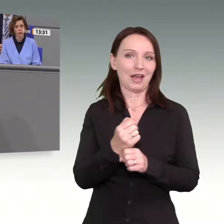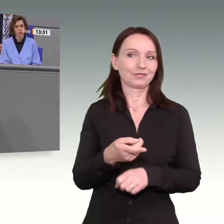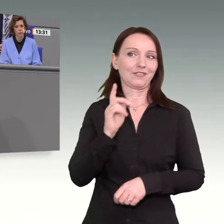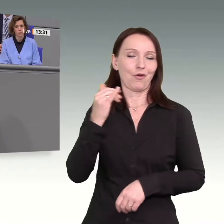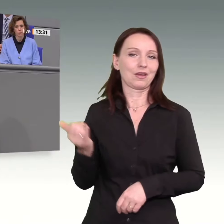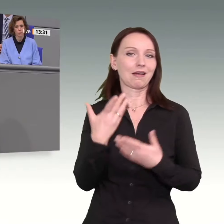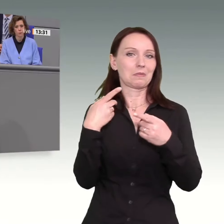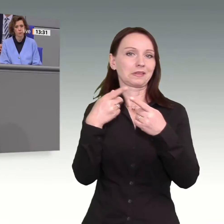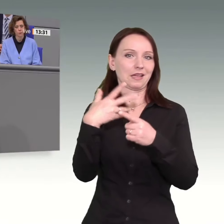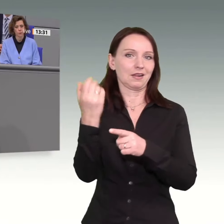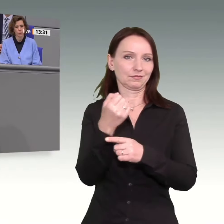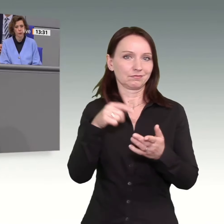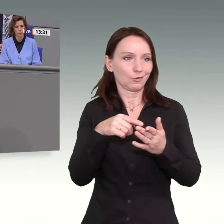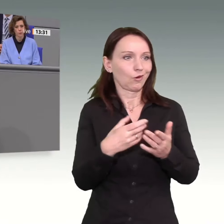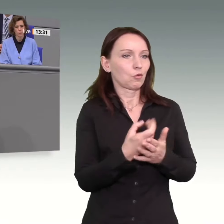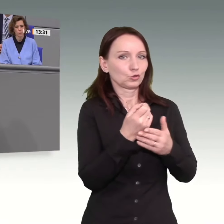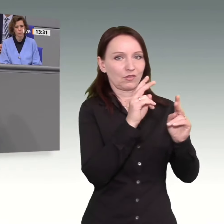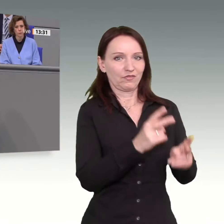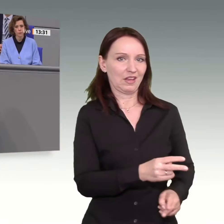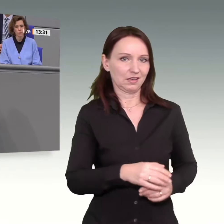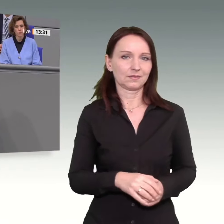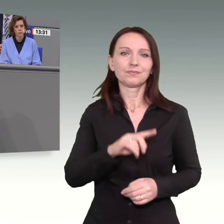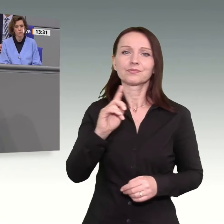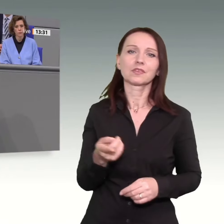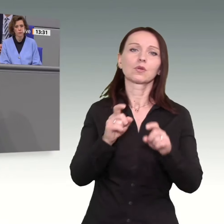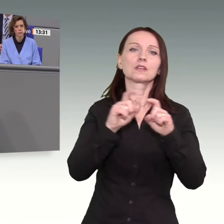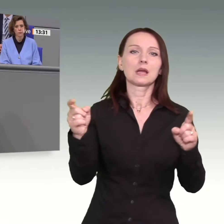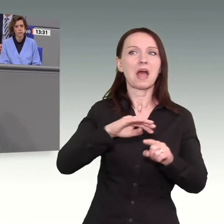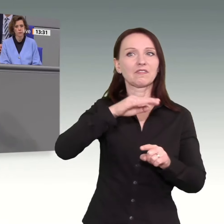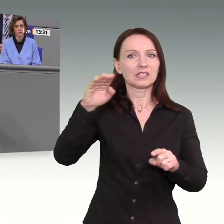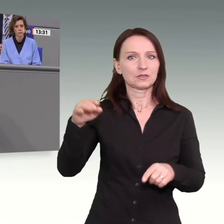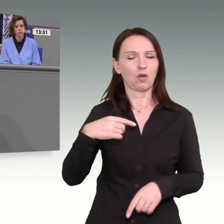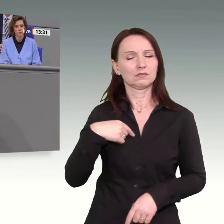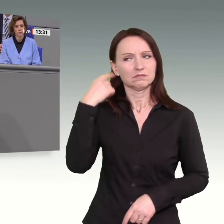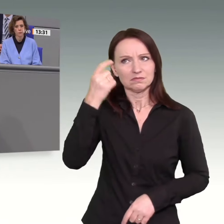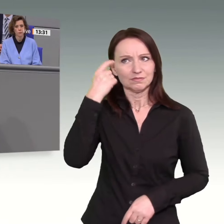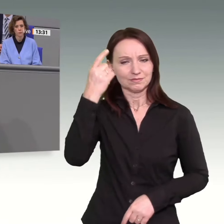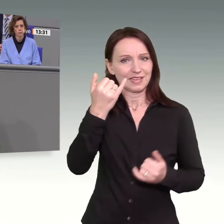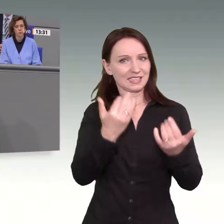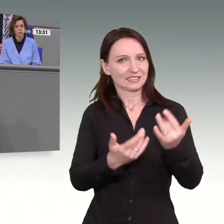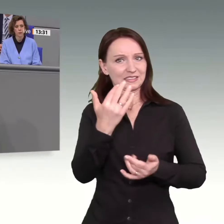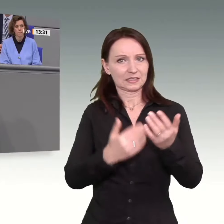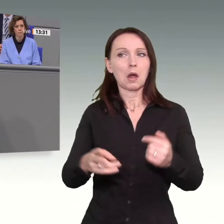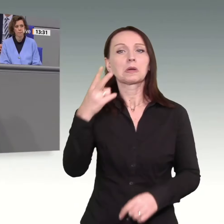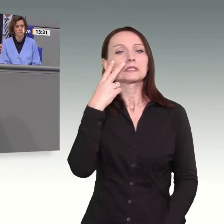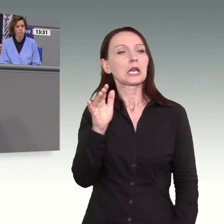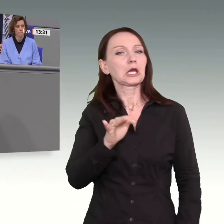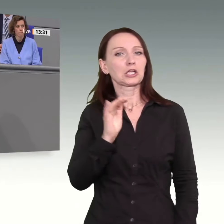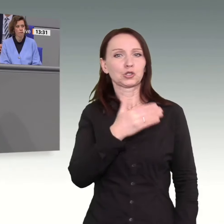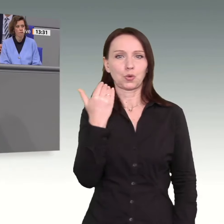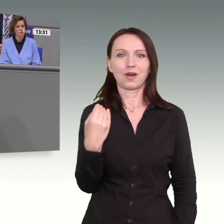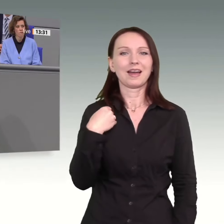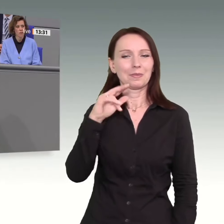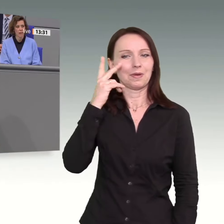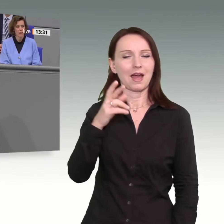Inflation angeht, wundere ich mich immer wieder, wie unkritisch Sie die aktuellen Zahlen sehen. Das hat ja gerade auch Herr Rohloff noch mal zum Besten gegeben. Ja,